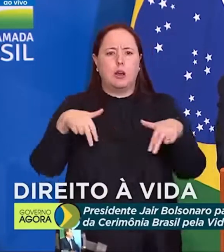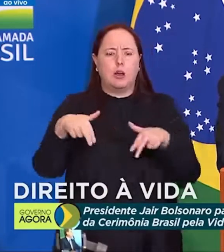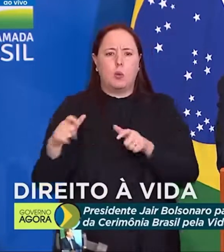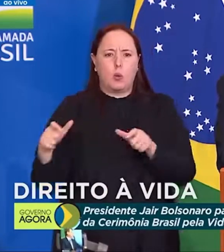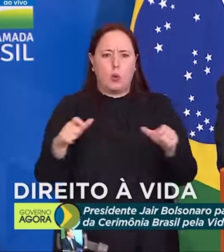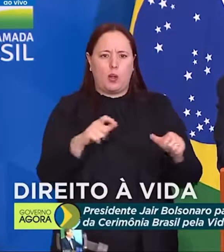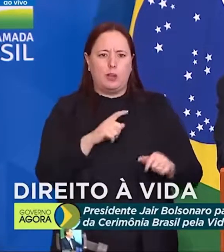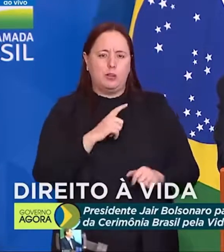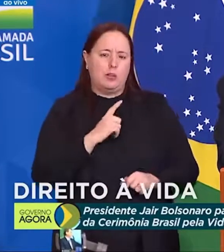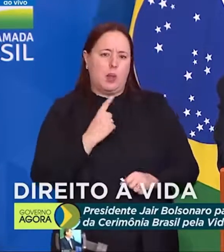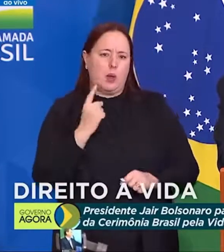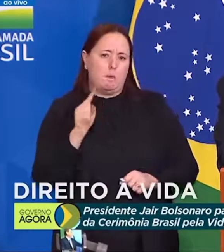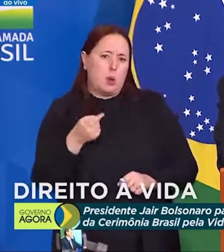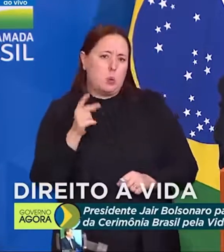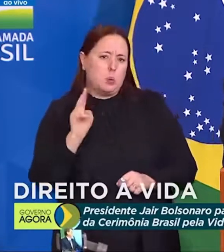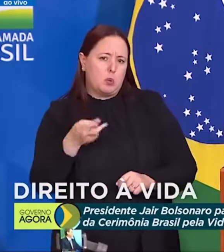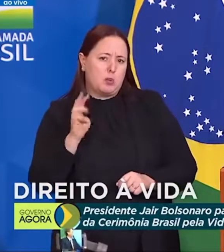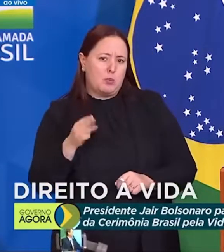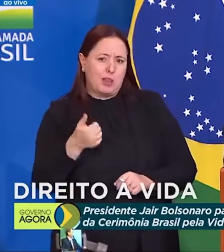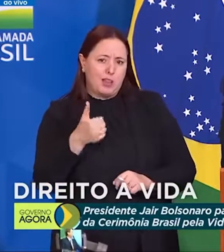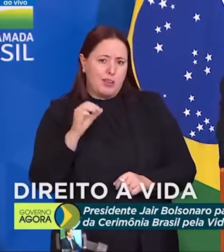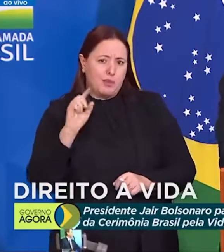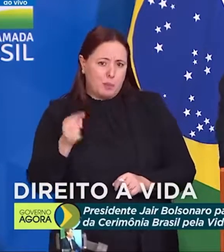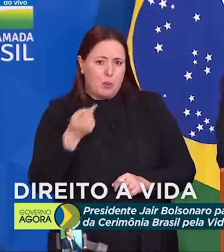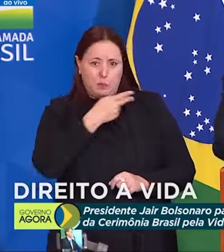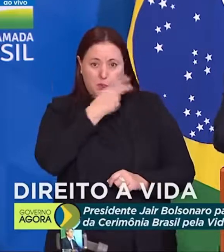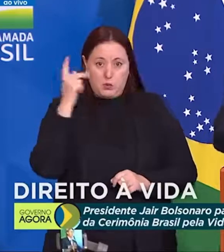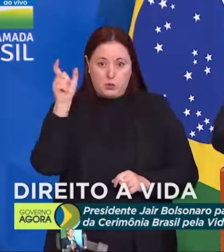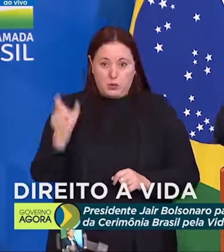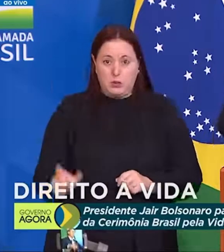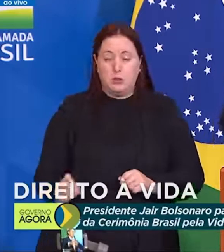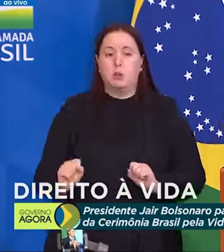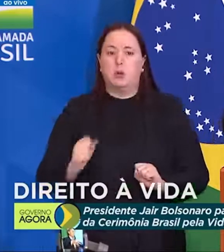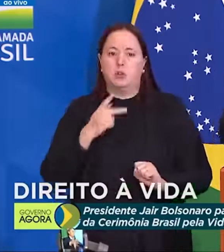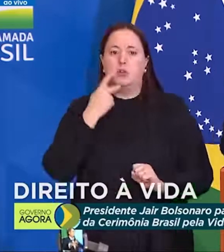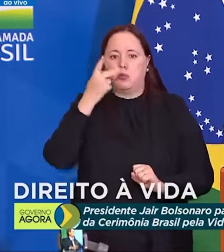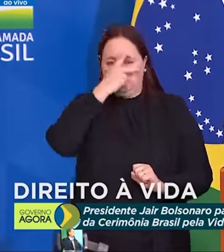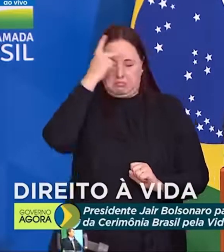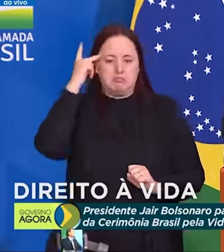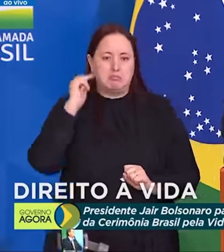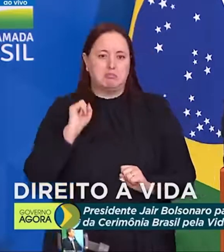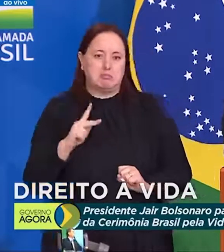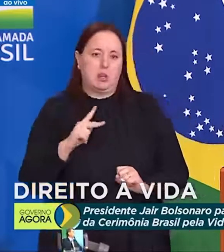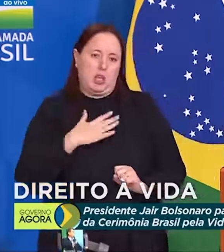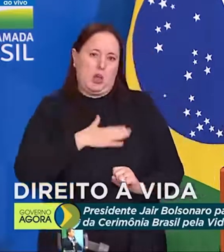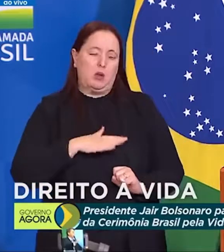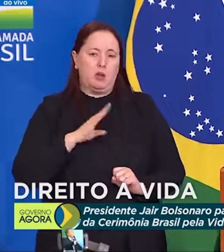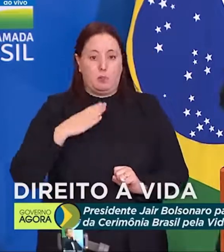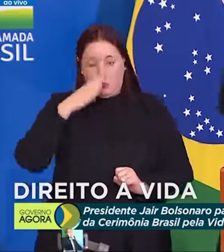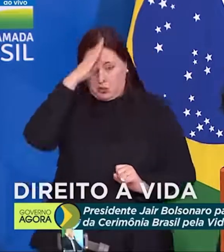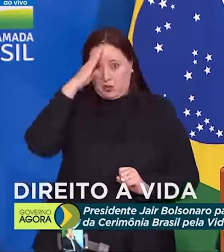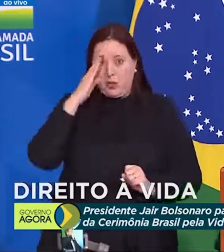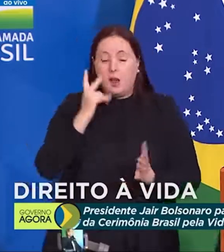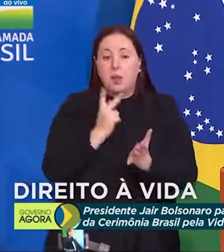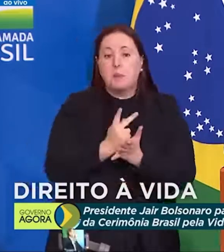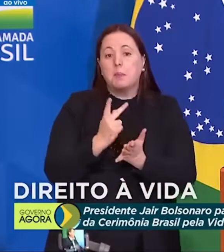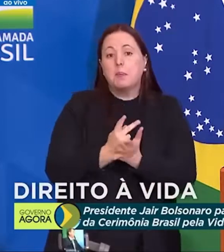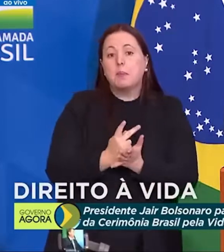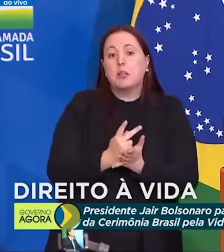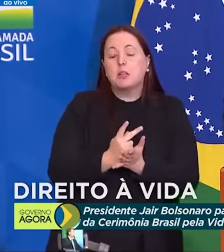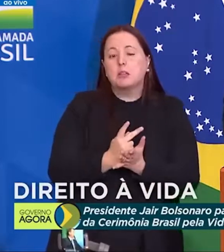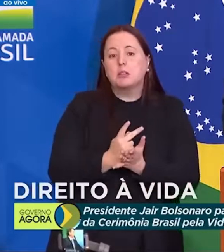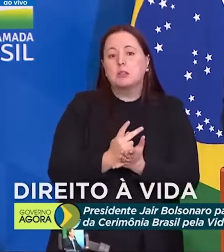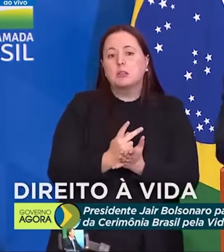que tem mil, dois mil, cinco mil, dez mil pessoas. Que aí pode falar, gente é simpático a ele, mesmo sem ter um ônibus parado na